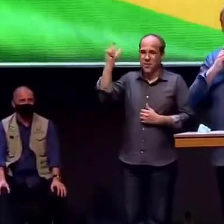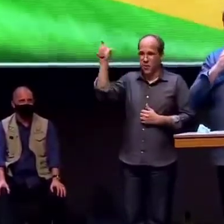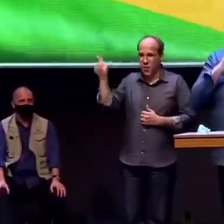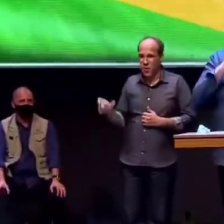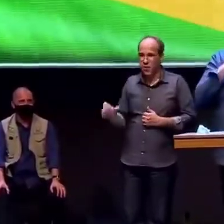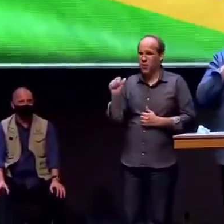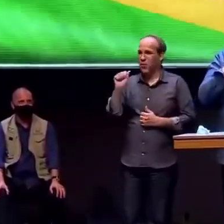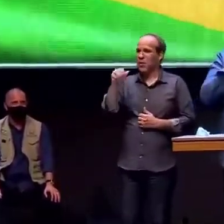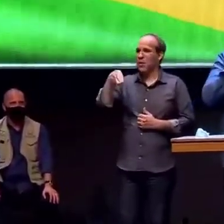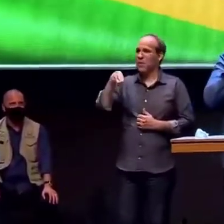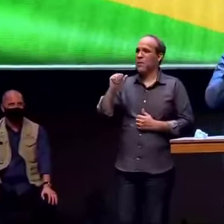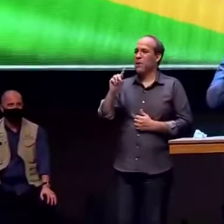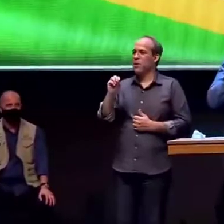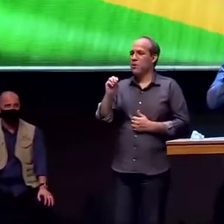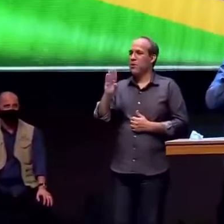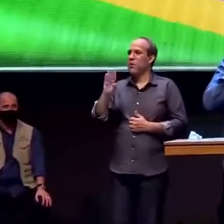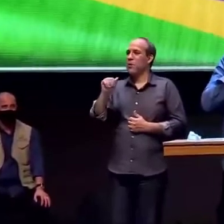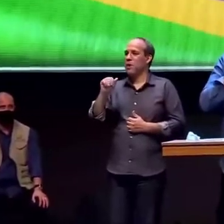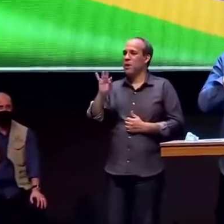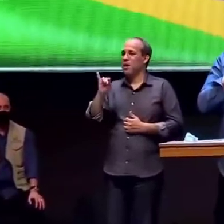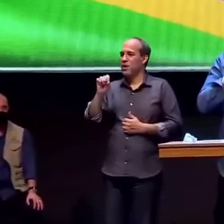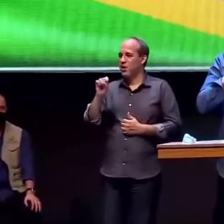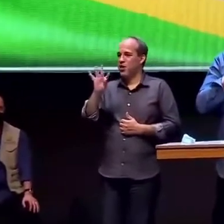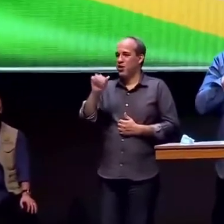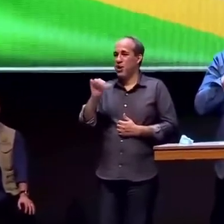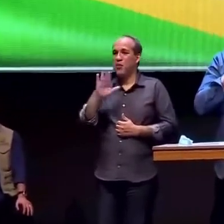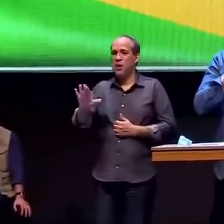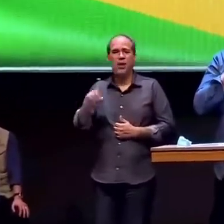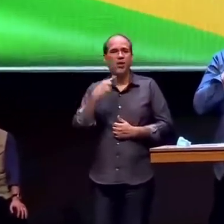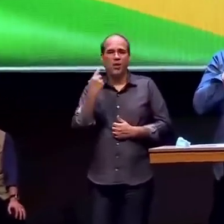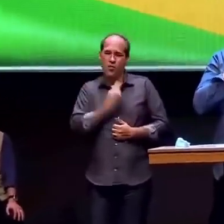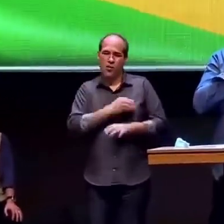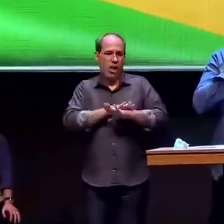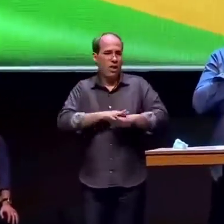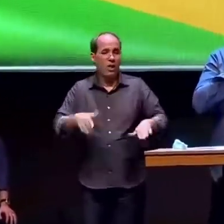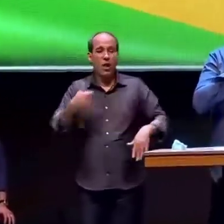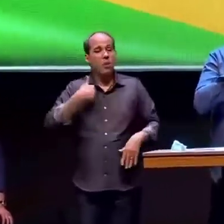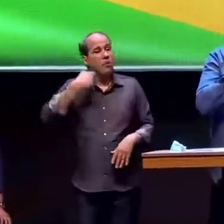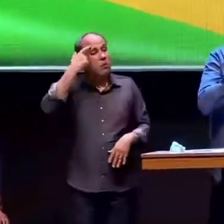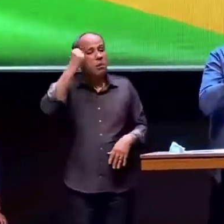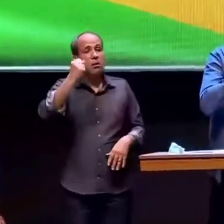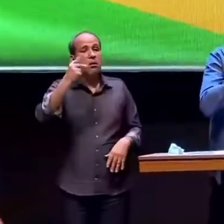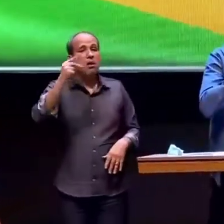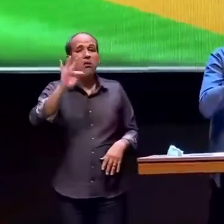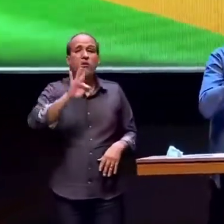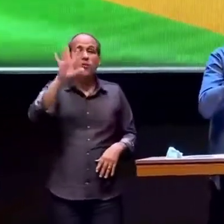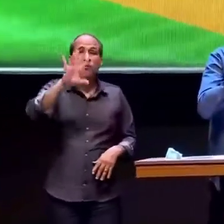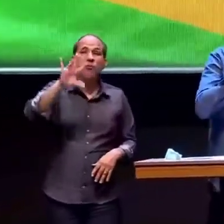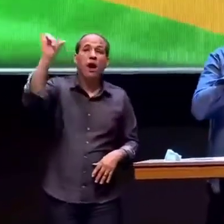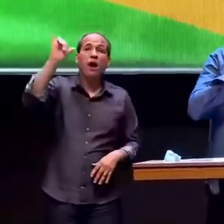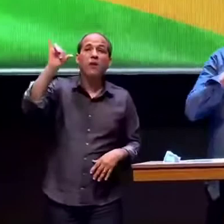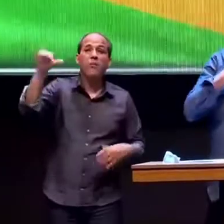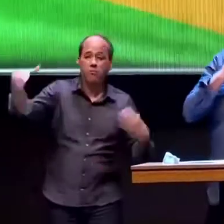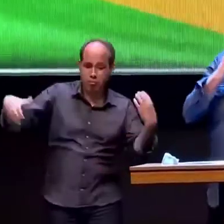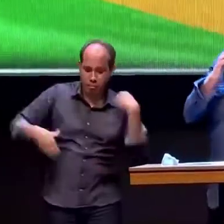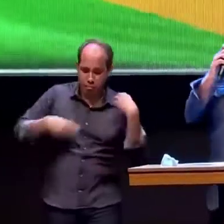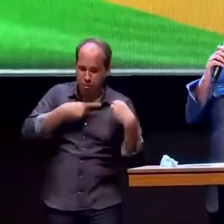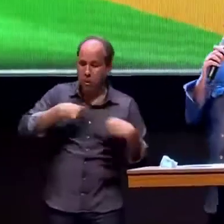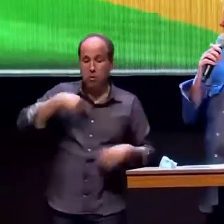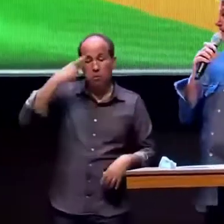mas é a nossa vida eu jamais esperava estar nessa função um dia, jamais